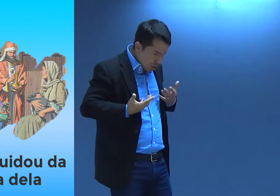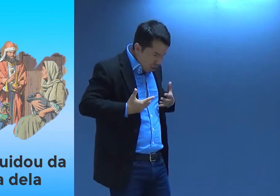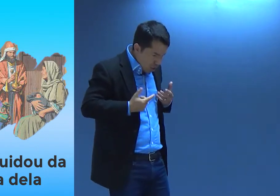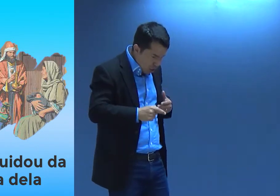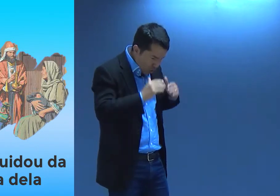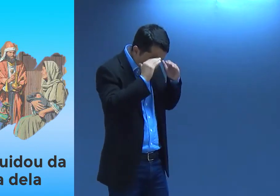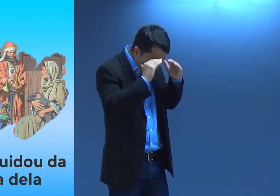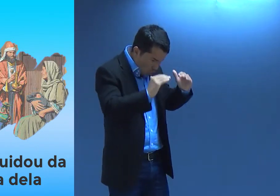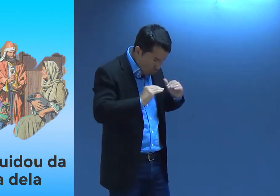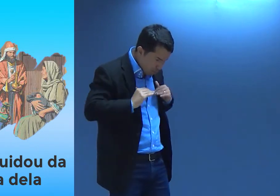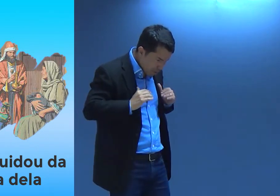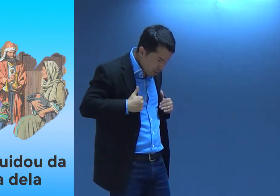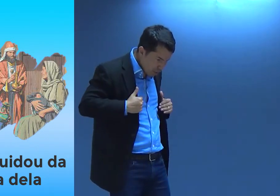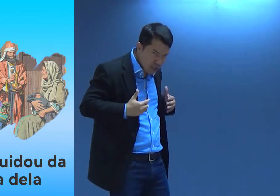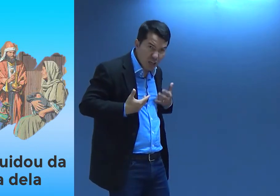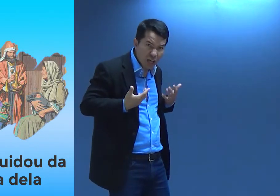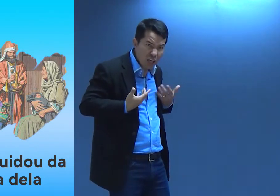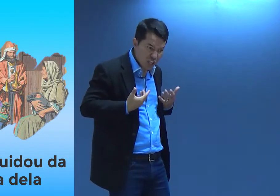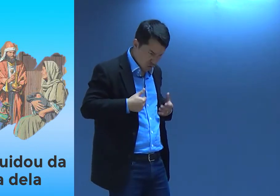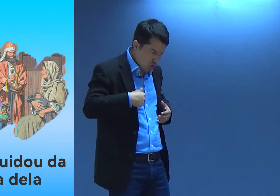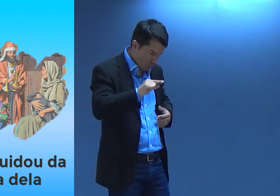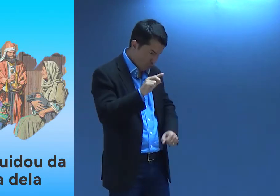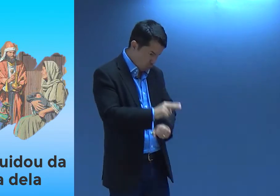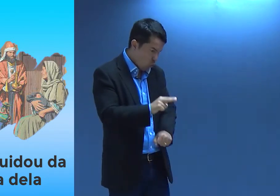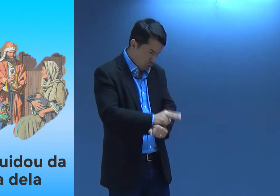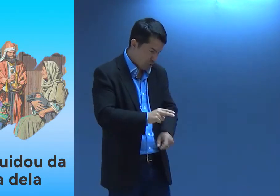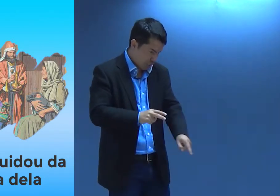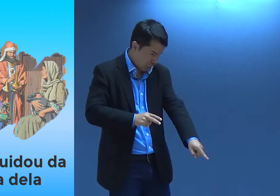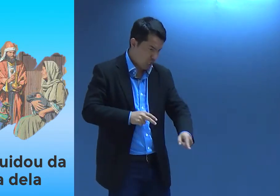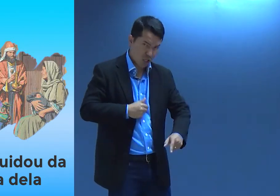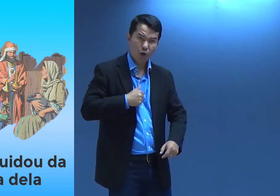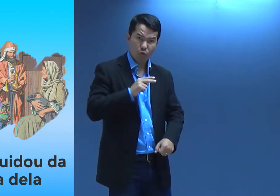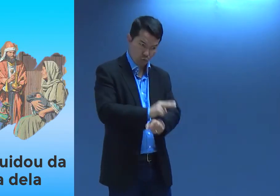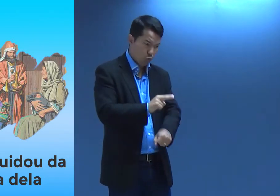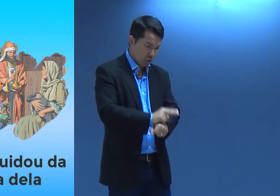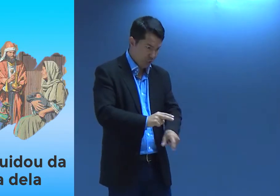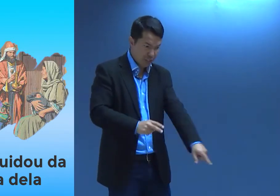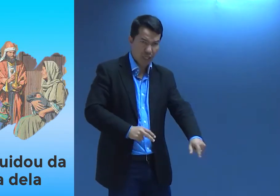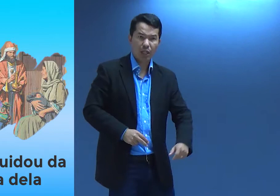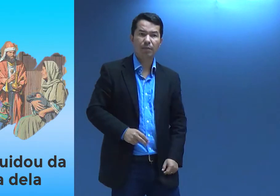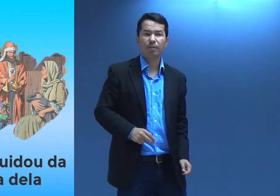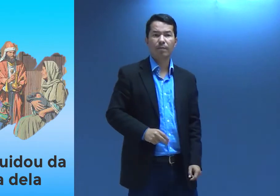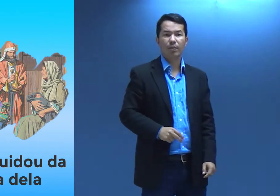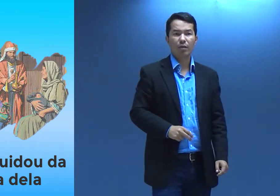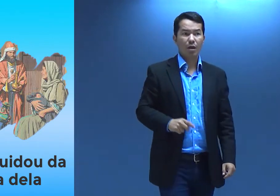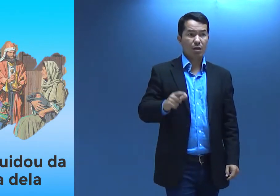E Deus ficou tão feliz com isso. Não, eu vou cuidar dela. É, eu vou, vou cuidar sim.